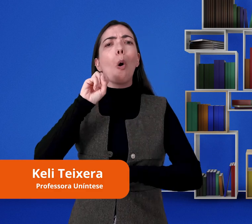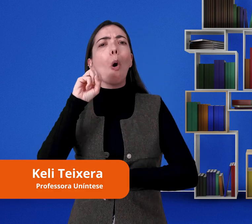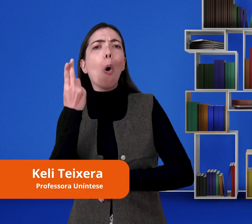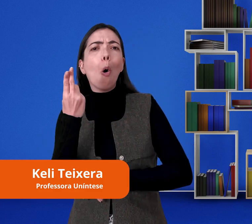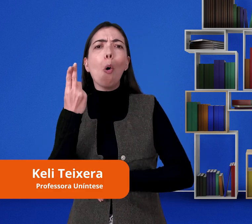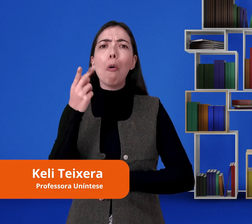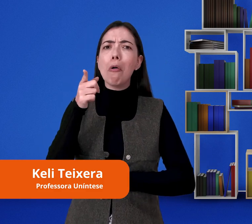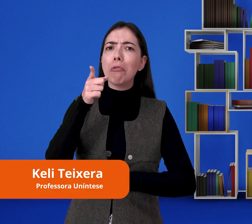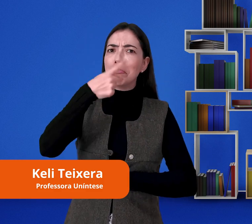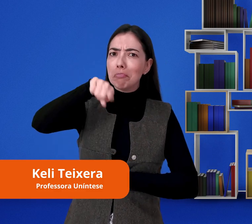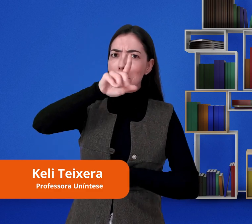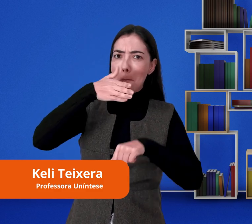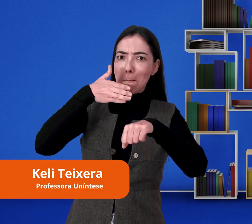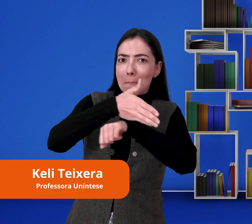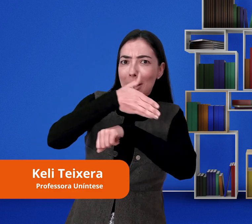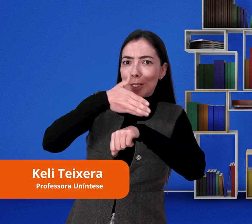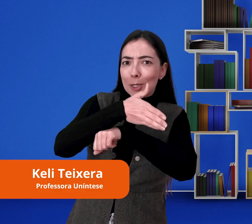estiveram presente lá no Rio de Janeiro?